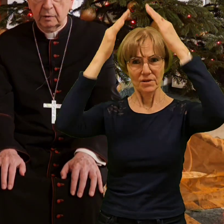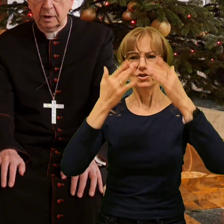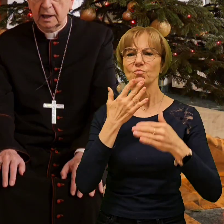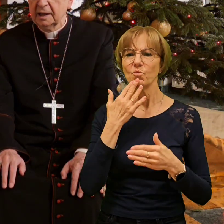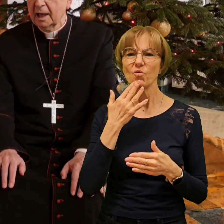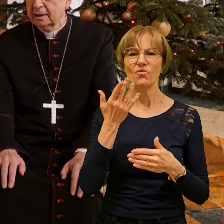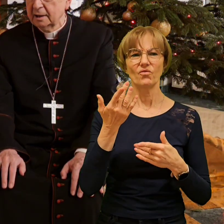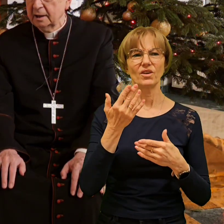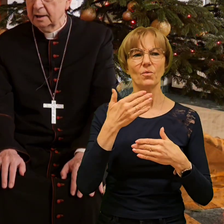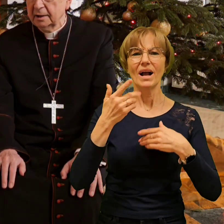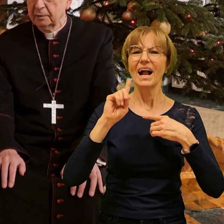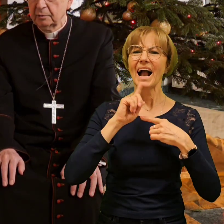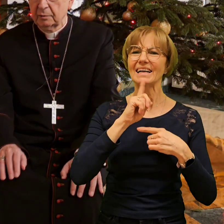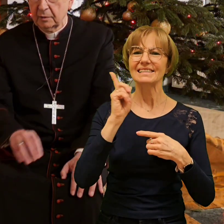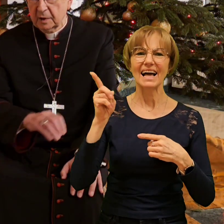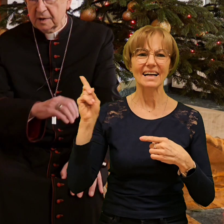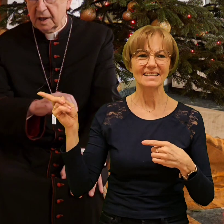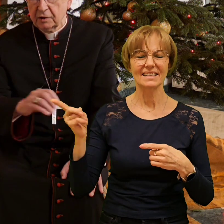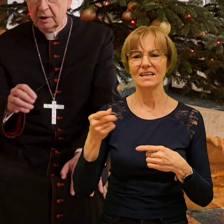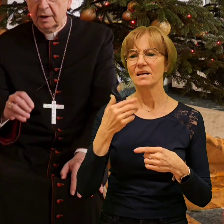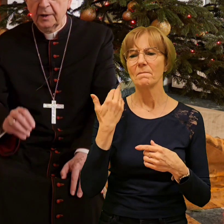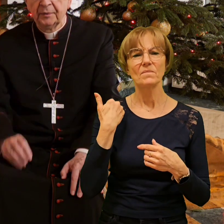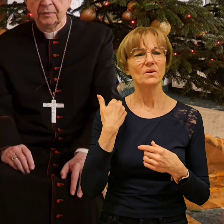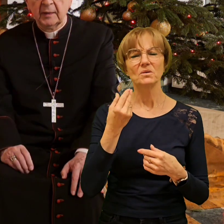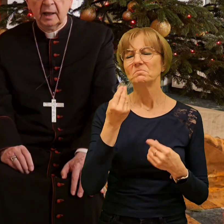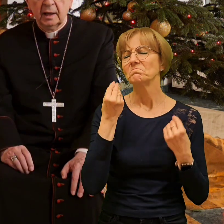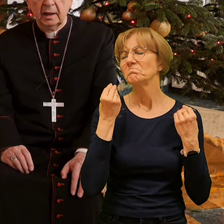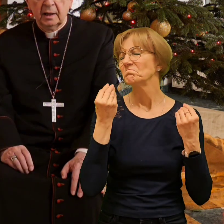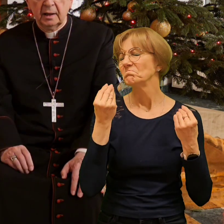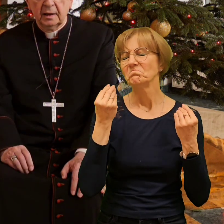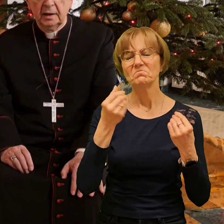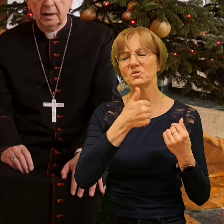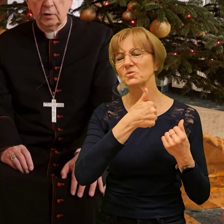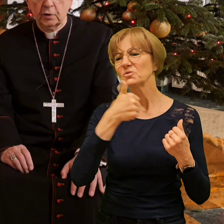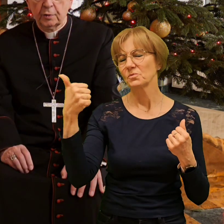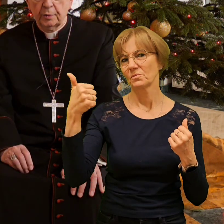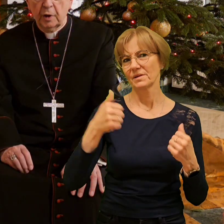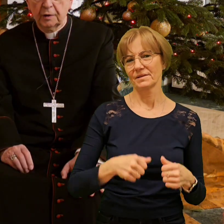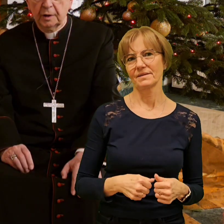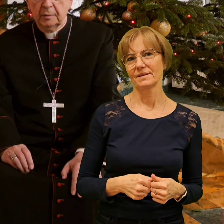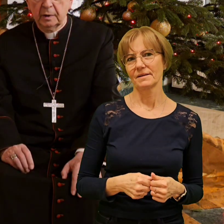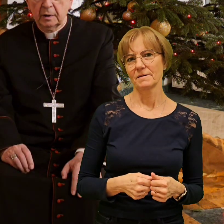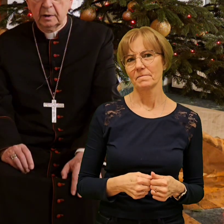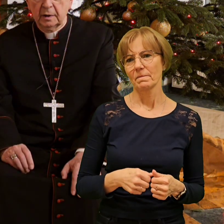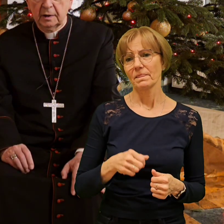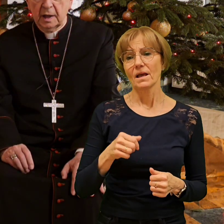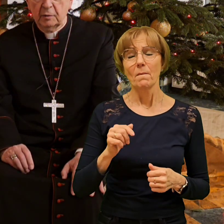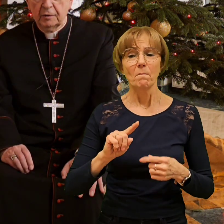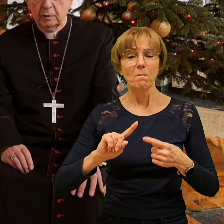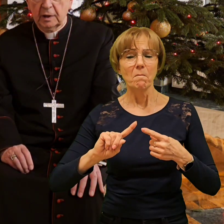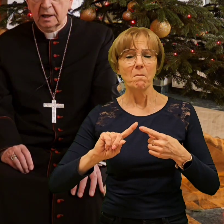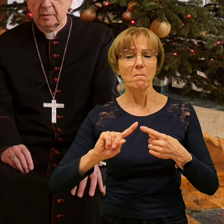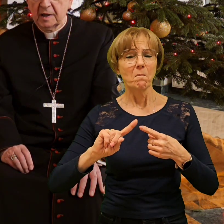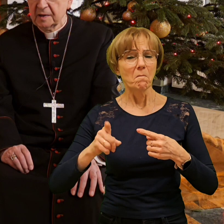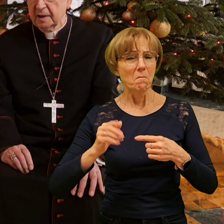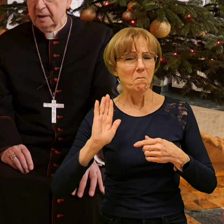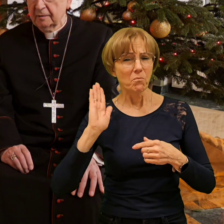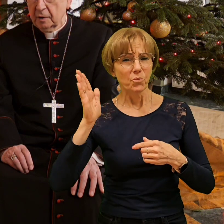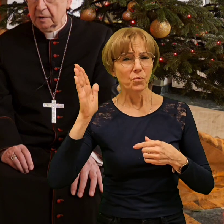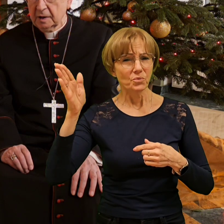genialne. To znaczy nikt już po Nim nie mówił takim językiem włoskim.